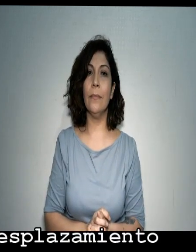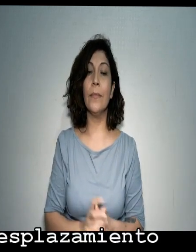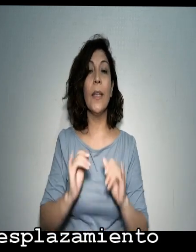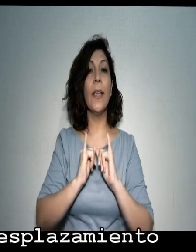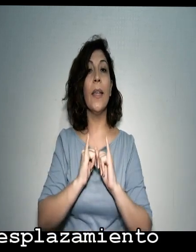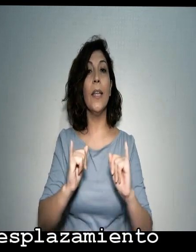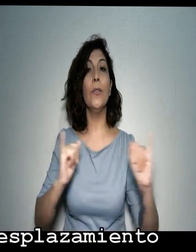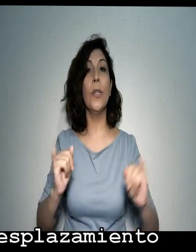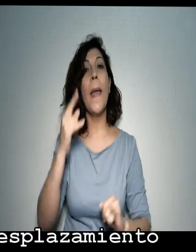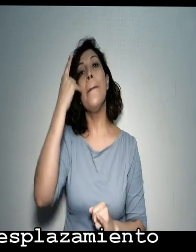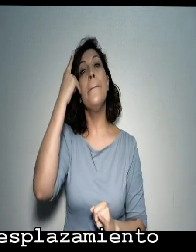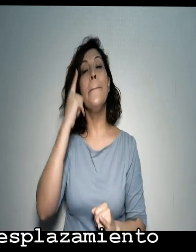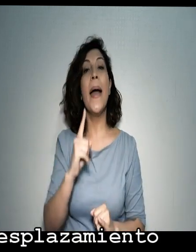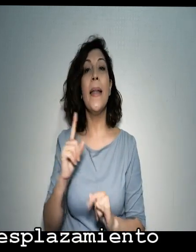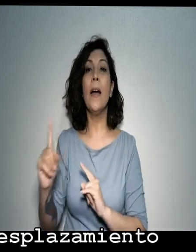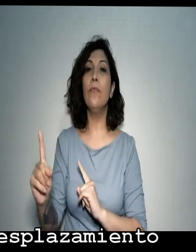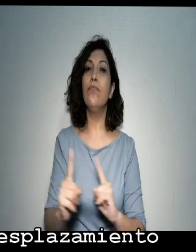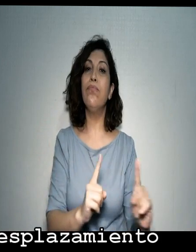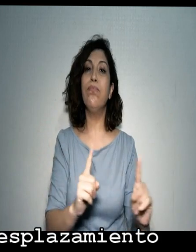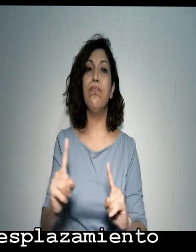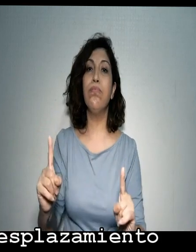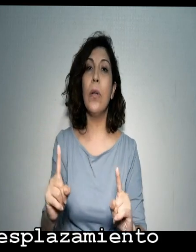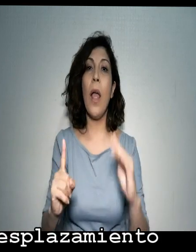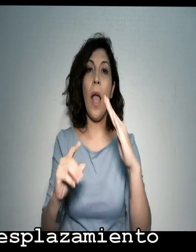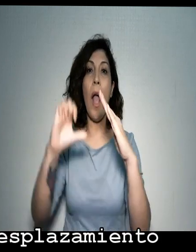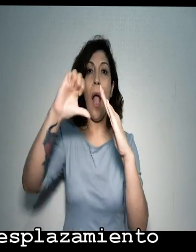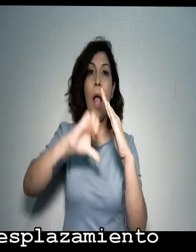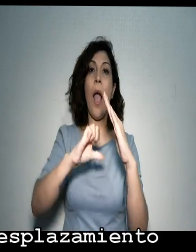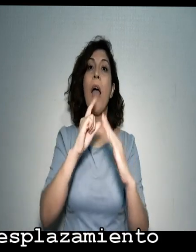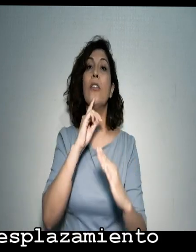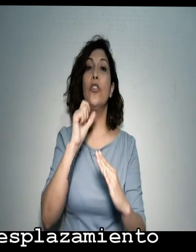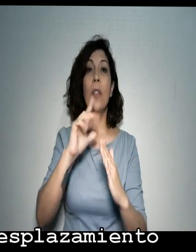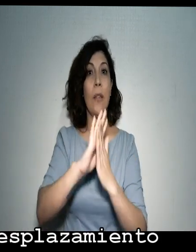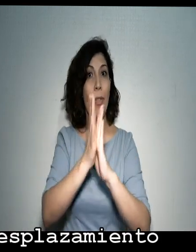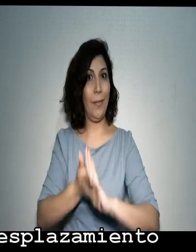Indicaciones para el desplazamiento en cuarentena total.